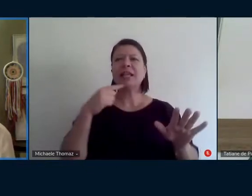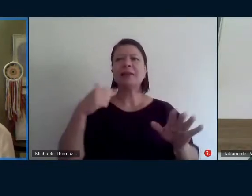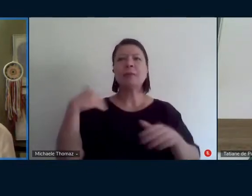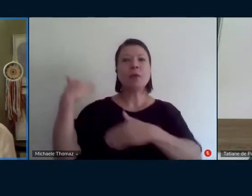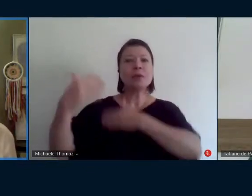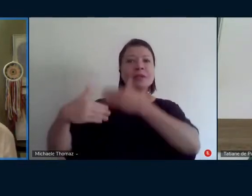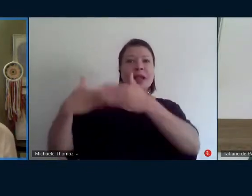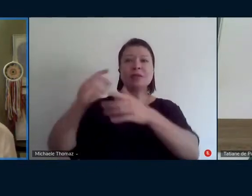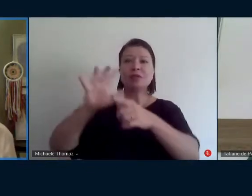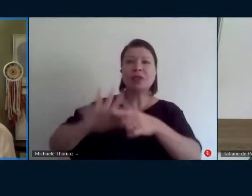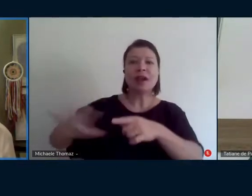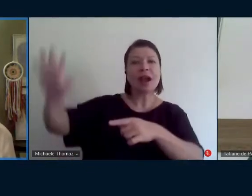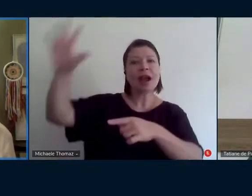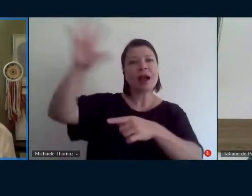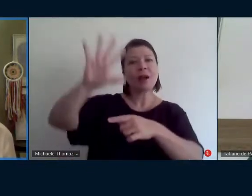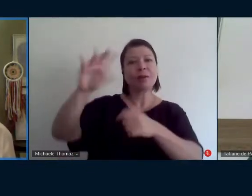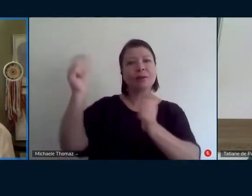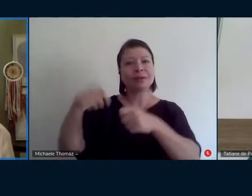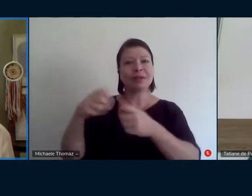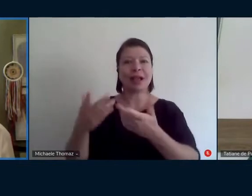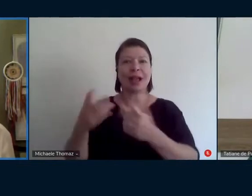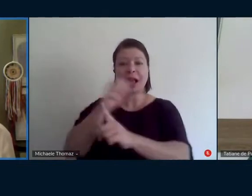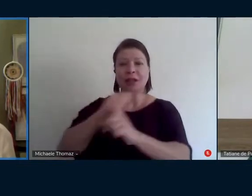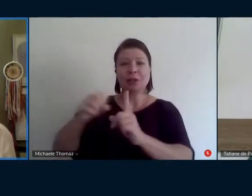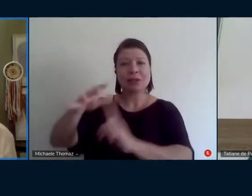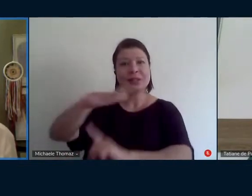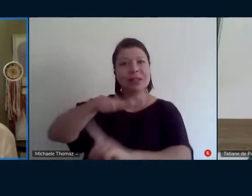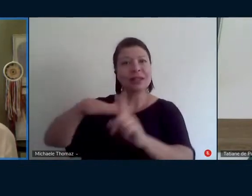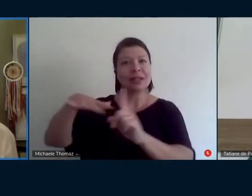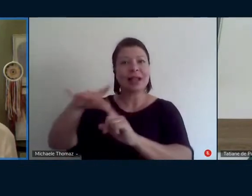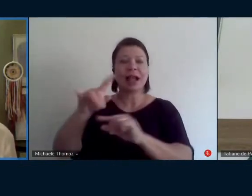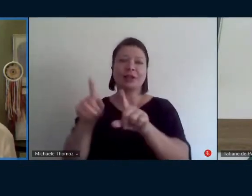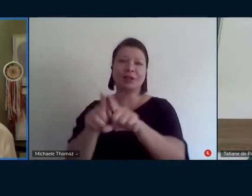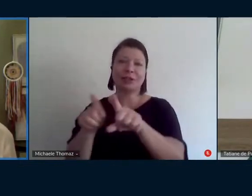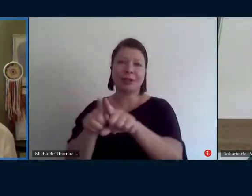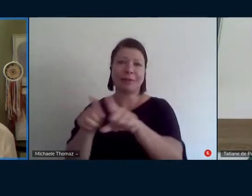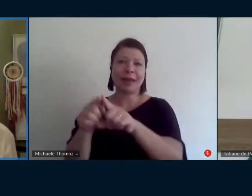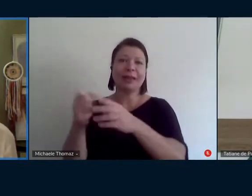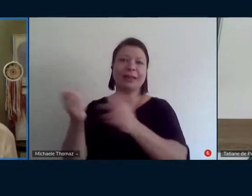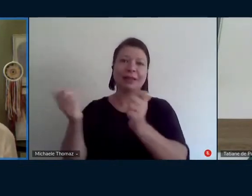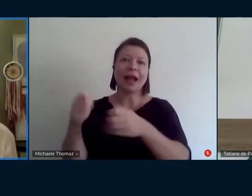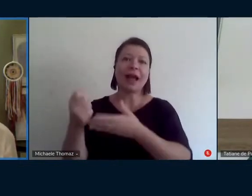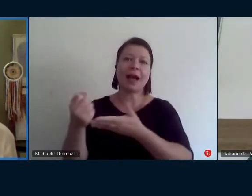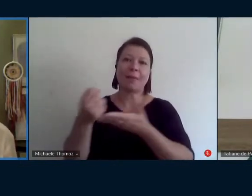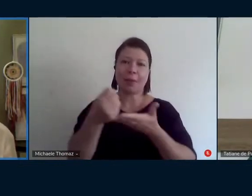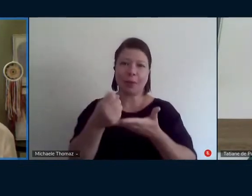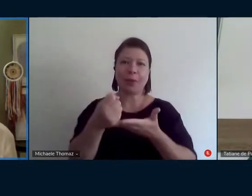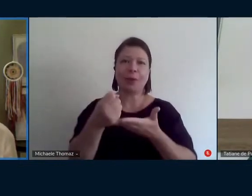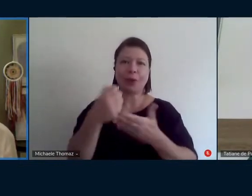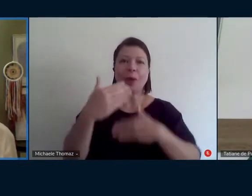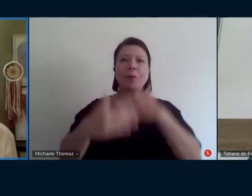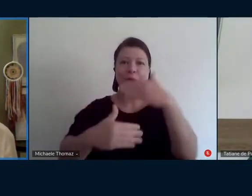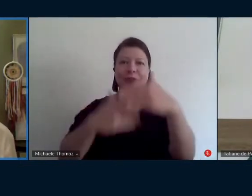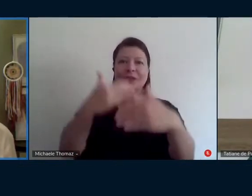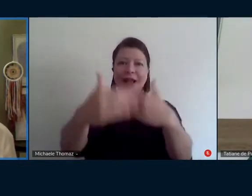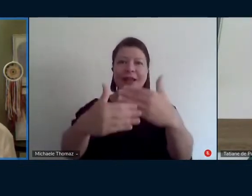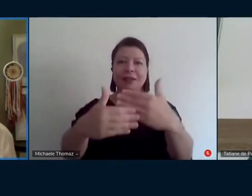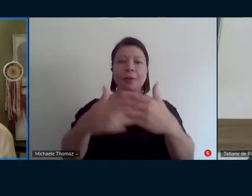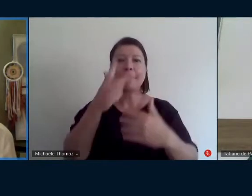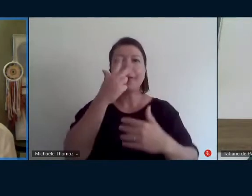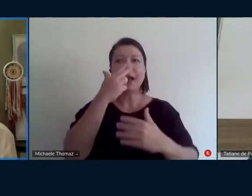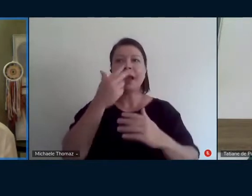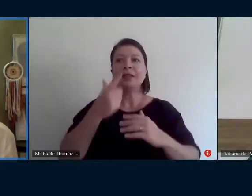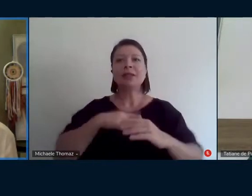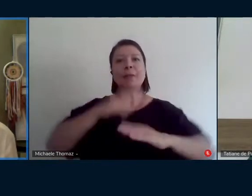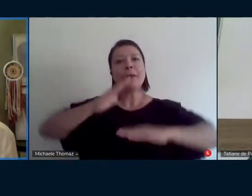a sociedade ela está como é toda a sociedade né isso está relacionado a toda uma prática de